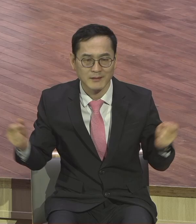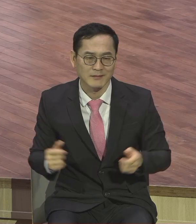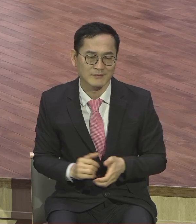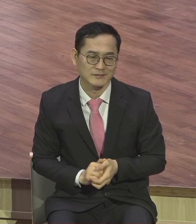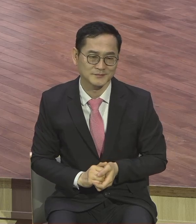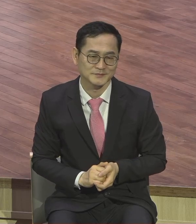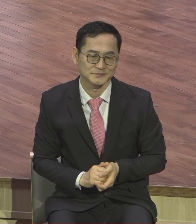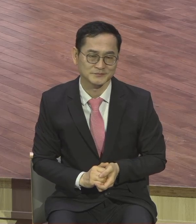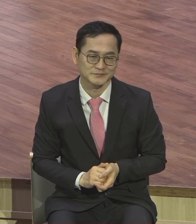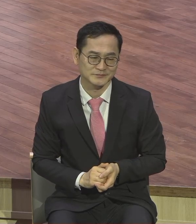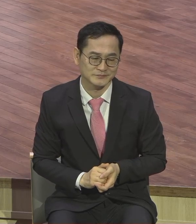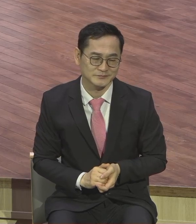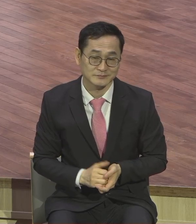제가 증인이에요.